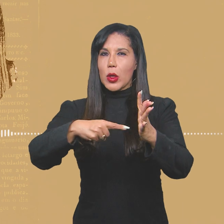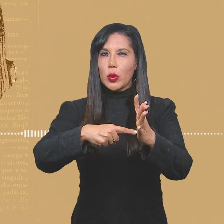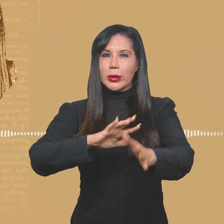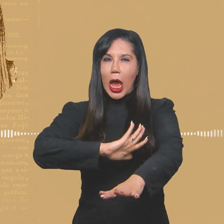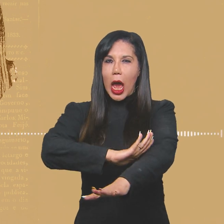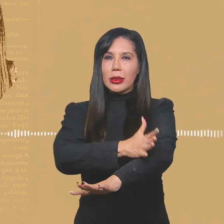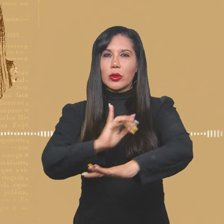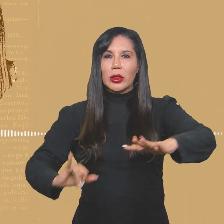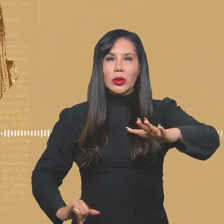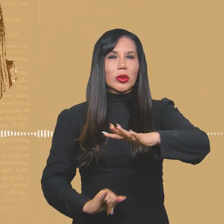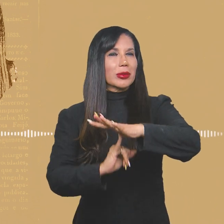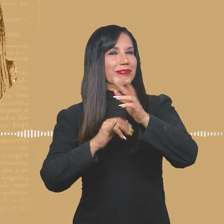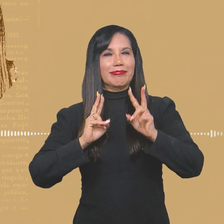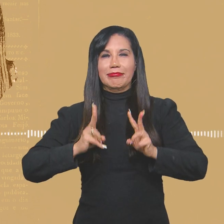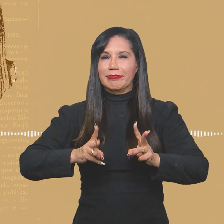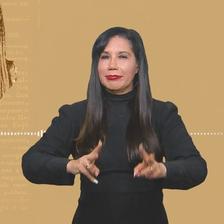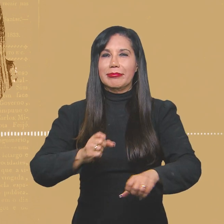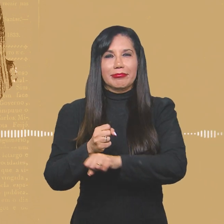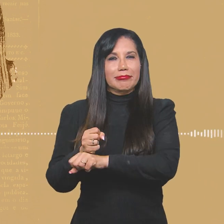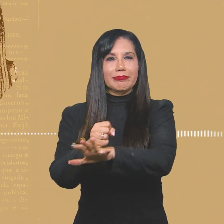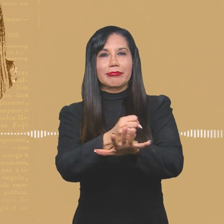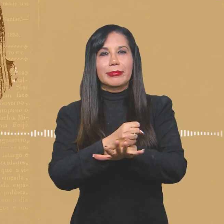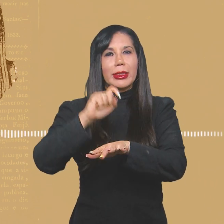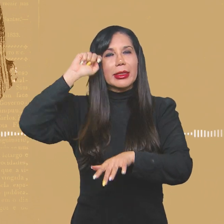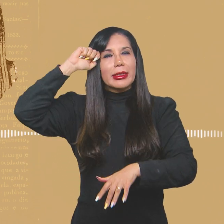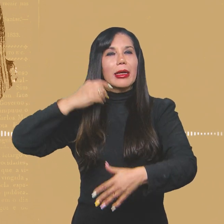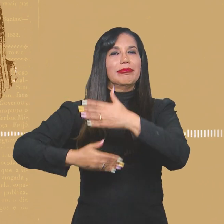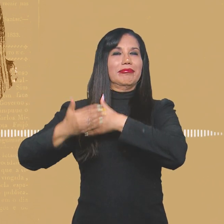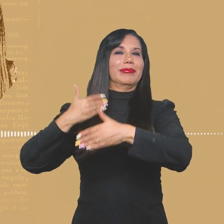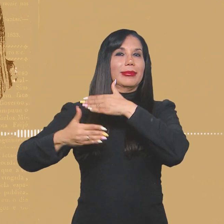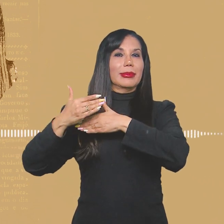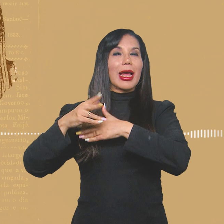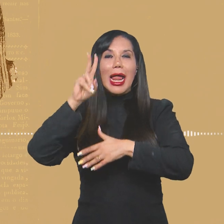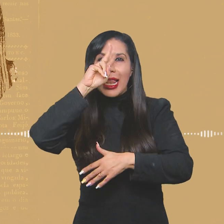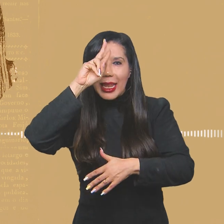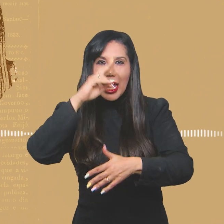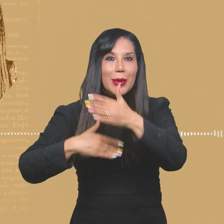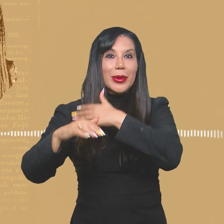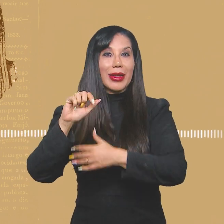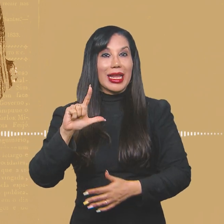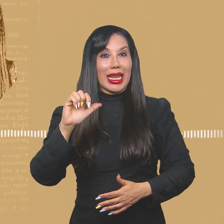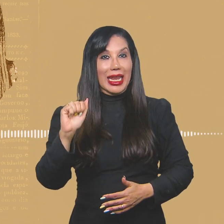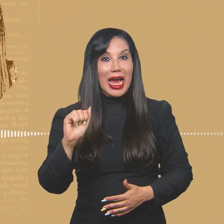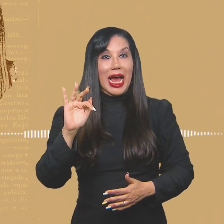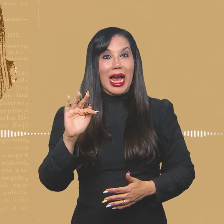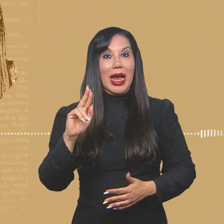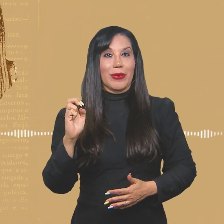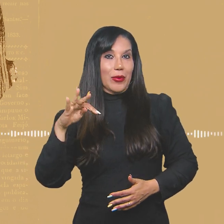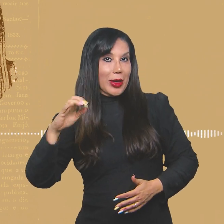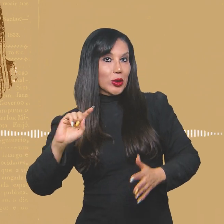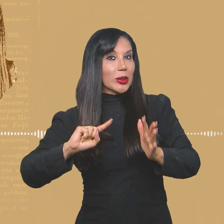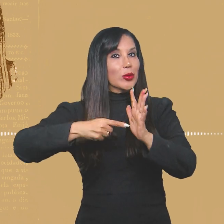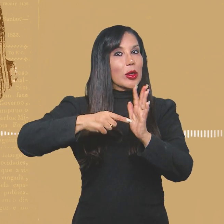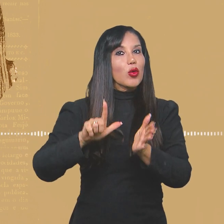institucional são uma constante na mídia negra, desde o princípio. Lembram do caso Lafuente, denunciado pelo jornal Homem de Cor?